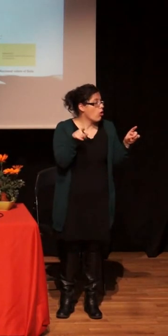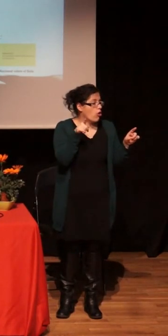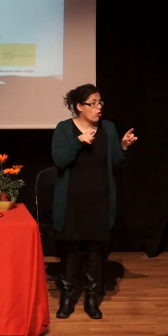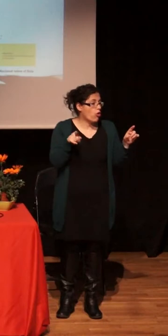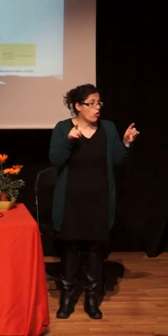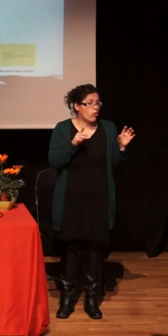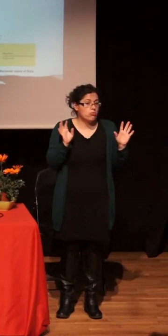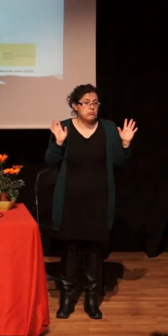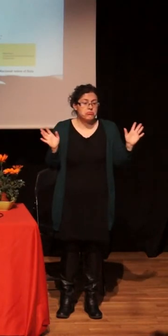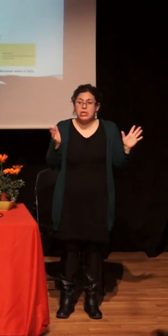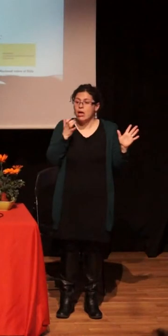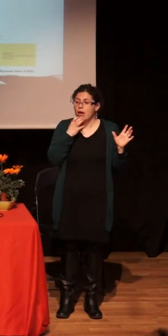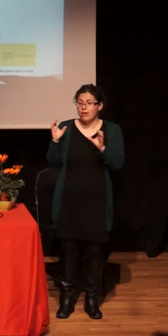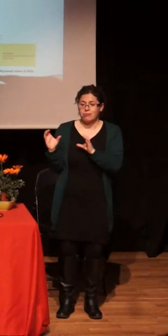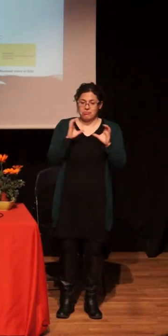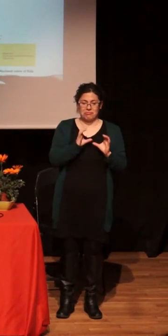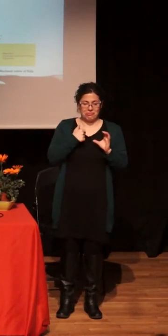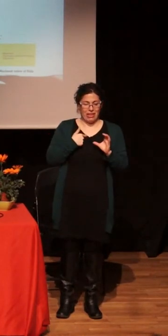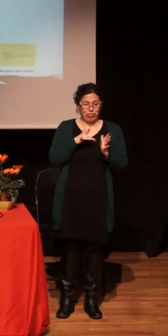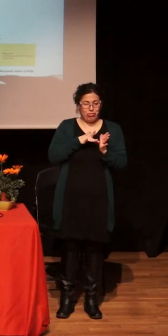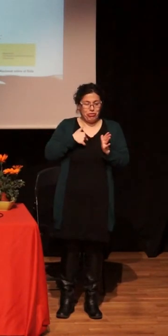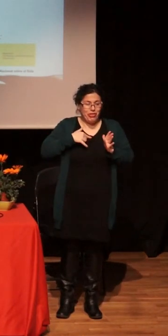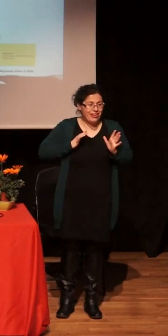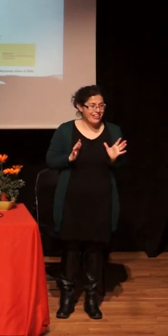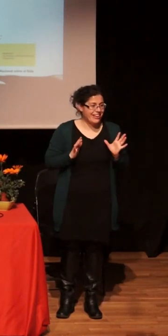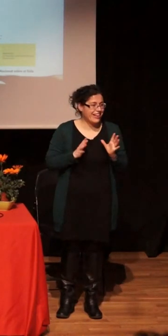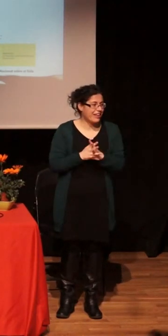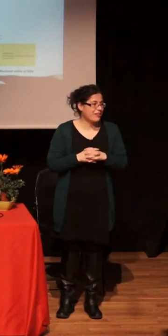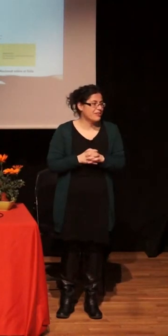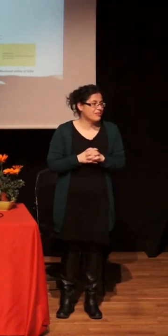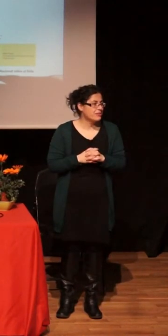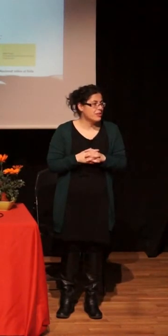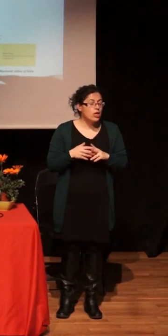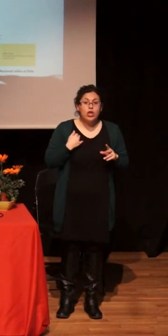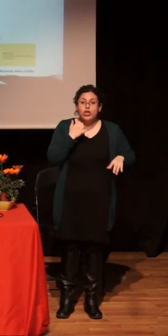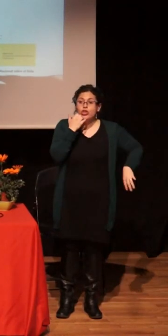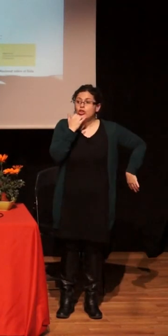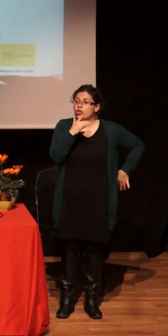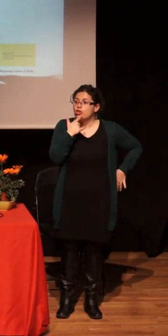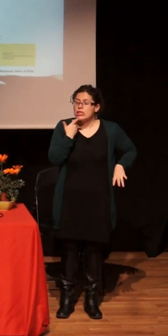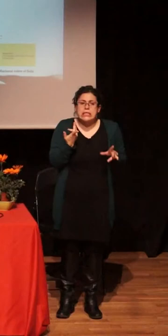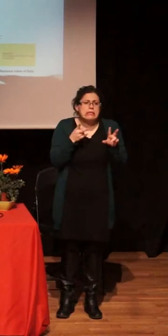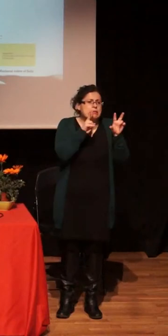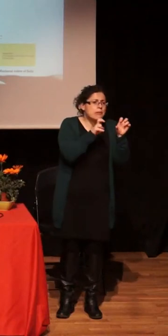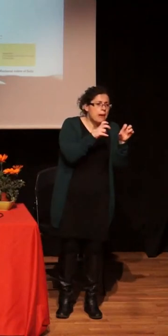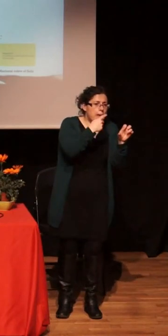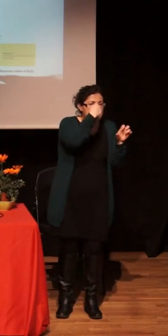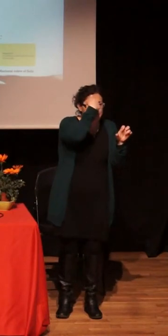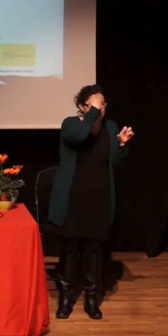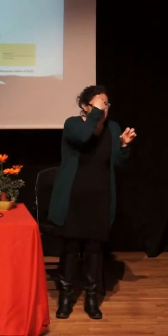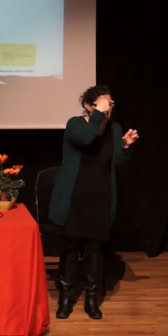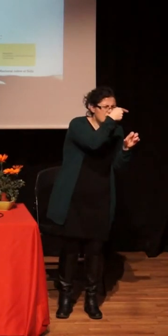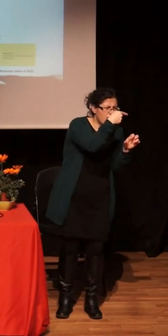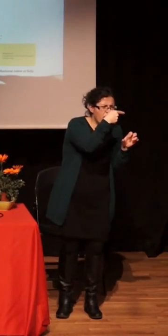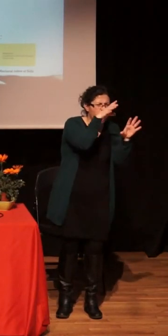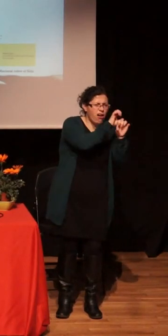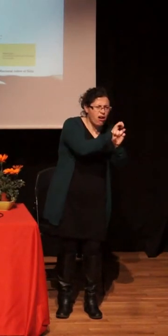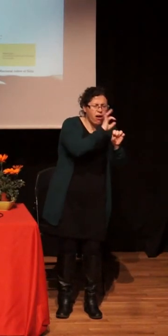lanzado la pelota. Pero, bueno, no sé si es un tema de pesimismo o no. El tema es un tema